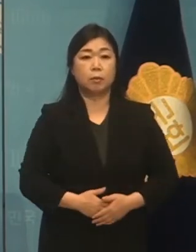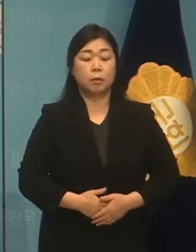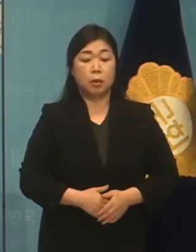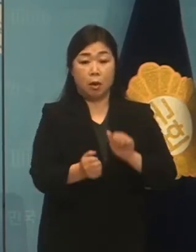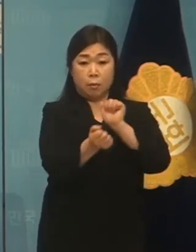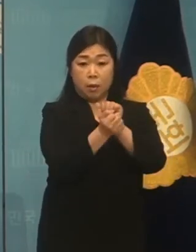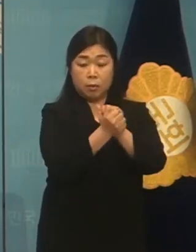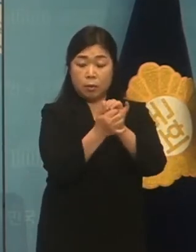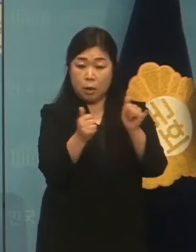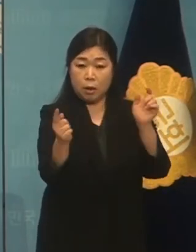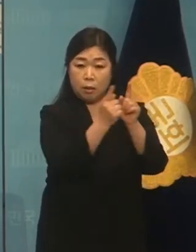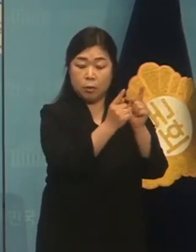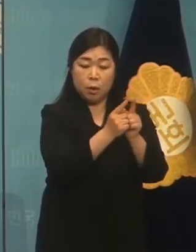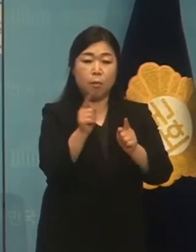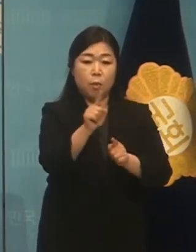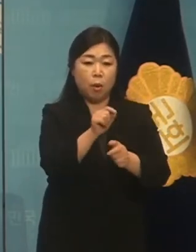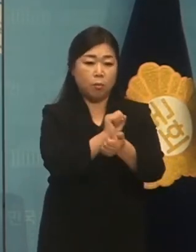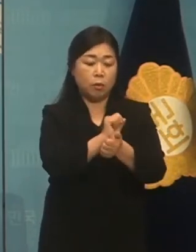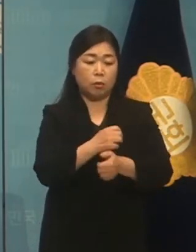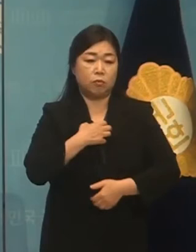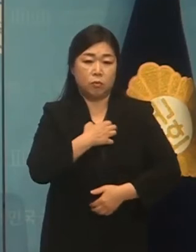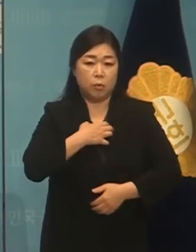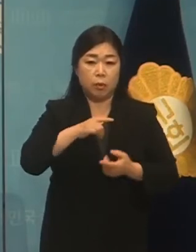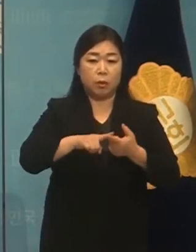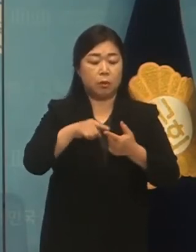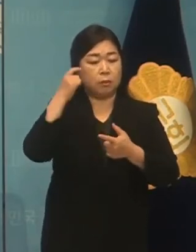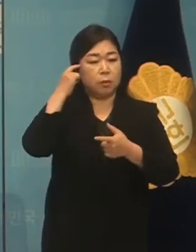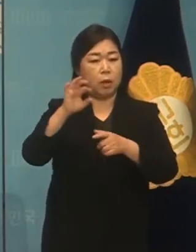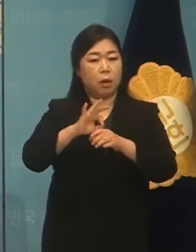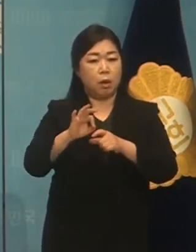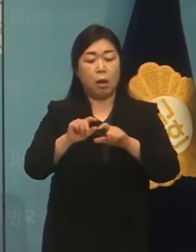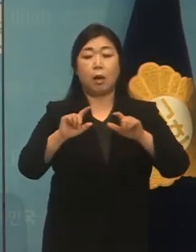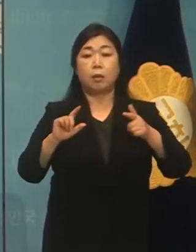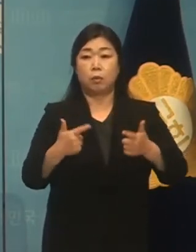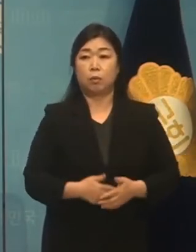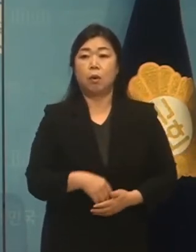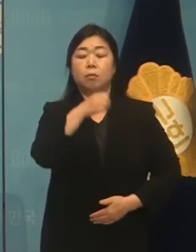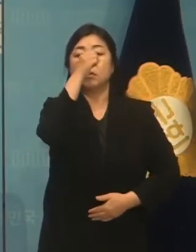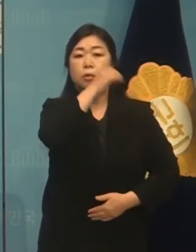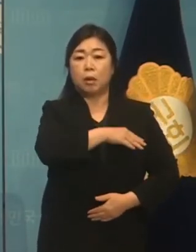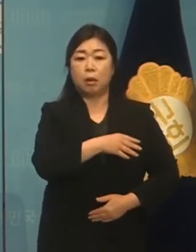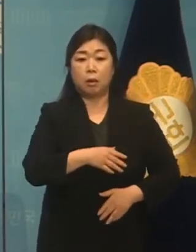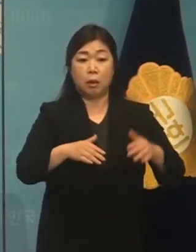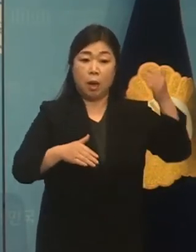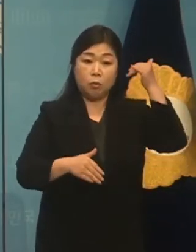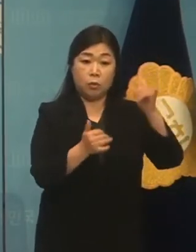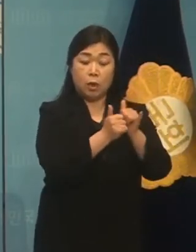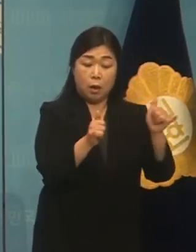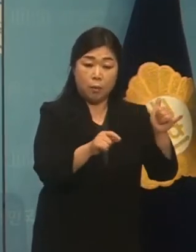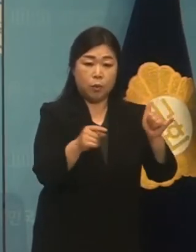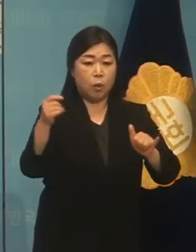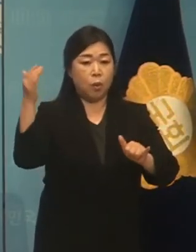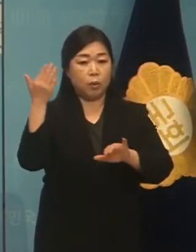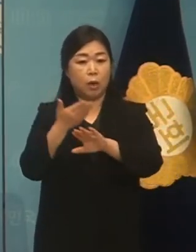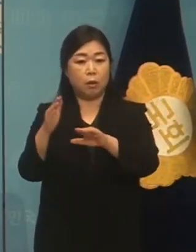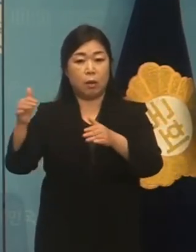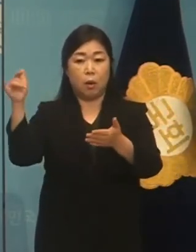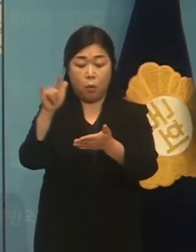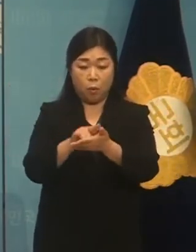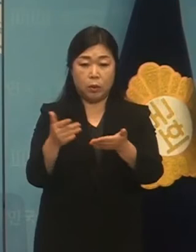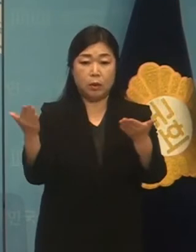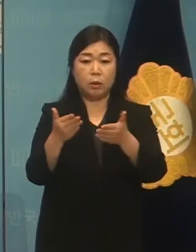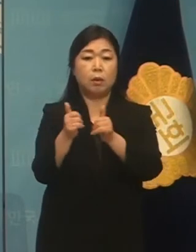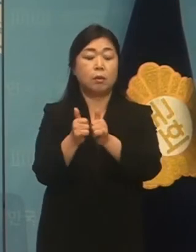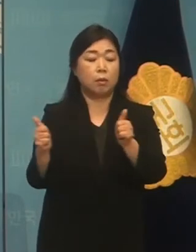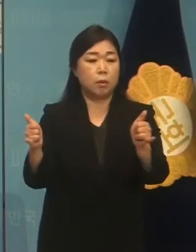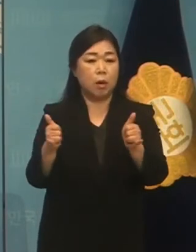확진자와 저총효우 등 감염 위험성 등을 고려한 것도 아니고 그저 국내 외국인 노동자 전체를 검사